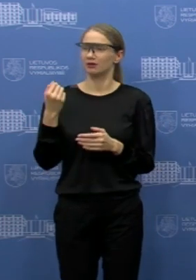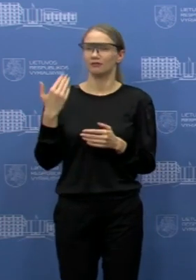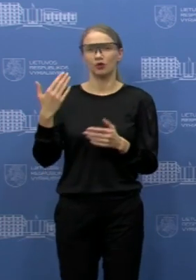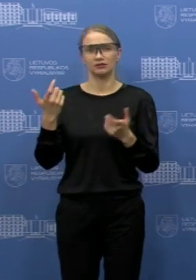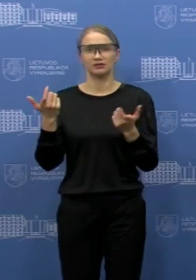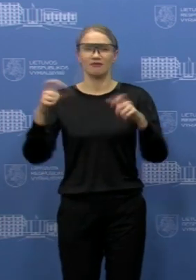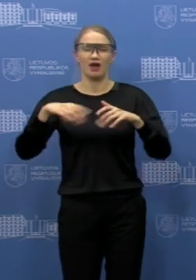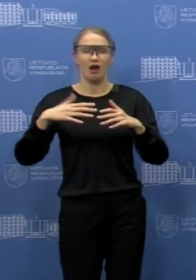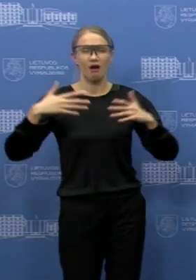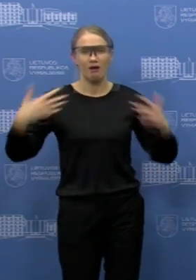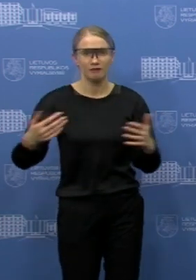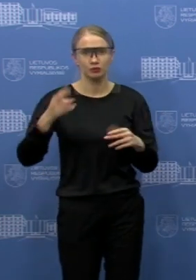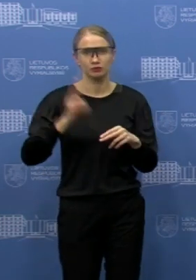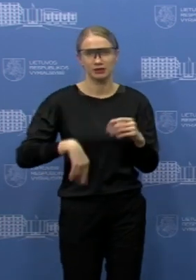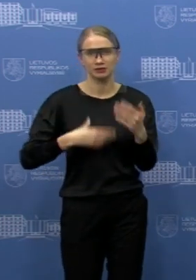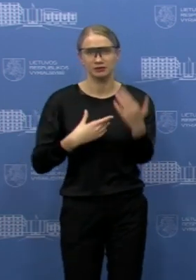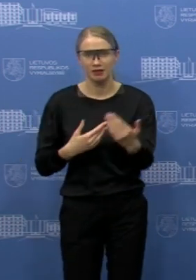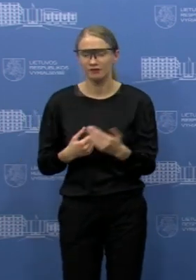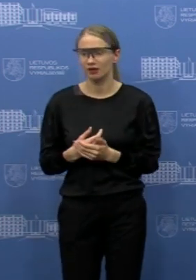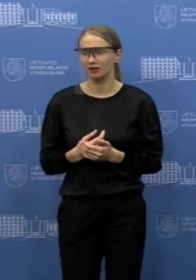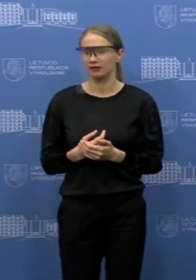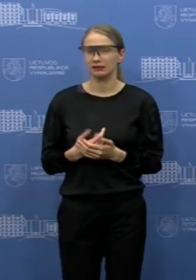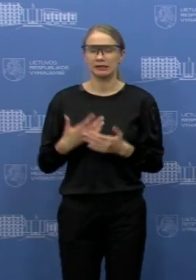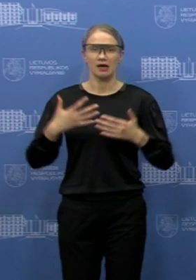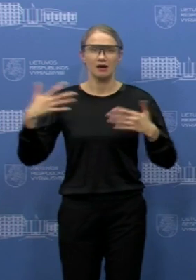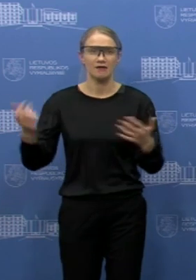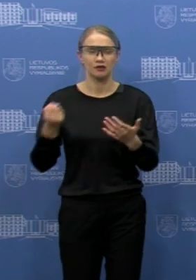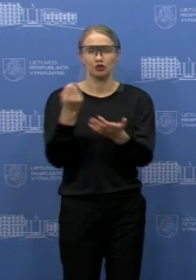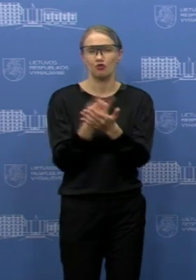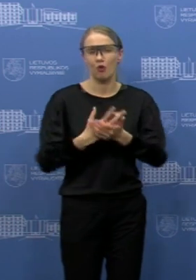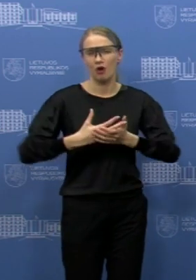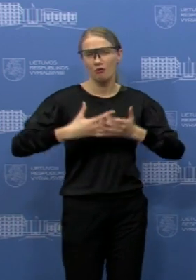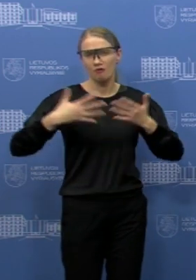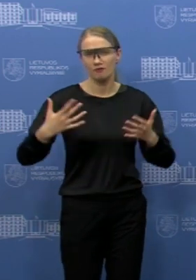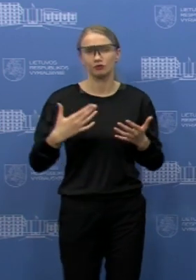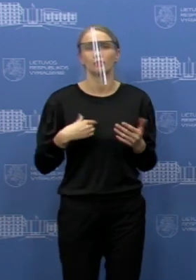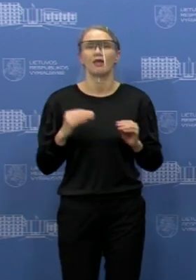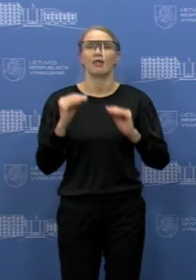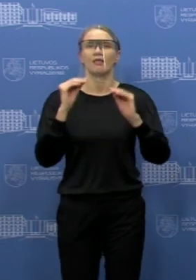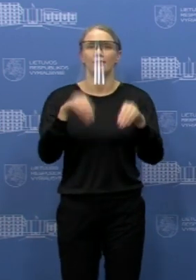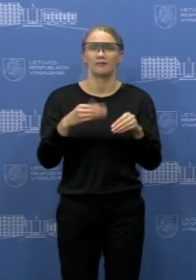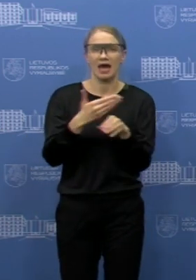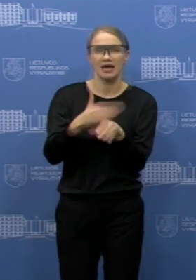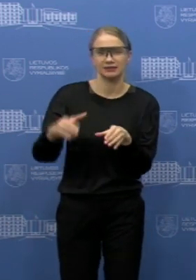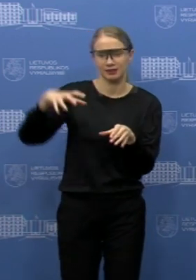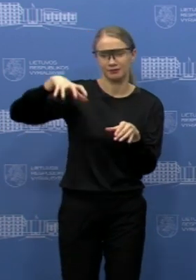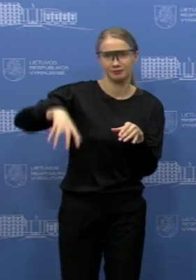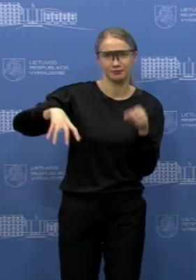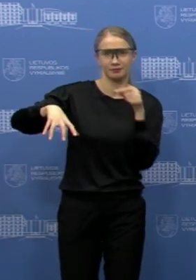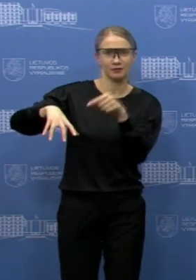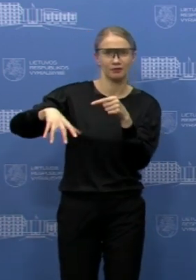būdus, sprendimo kelius, galbūt didesnėse gydimo įsteigose, jis įsteigia tam tikras, nes, sakykim,